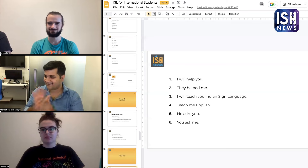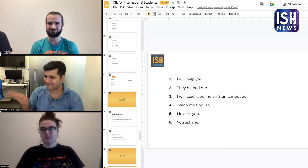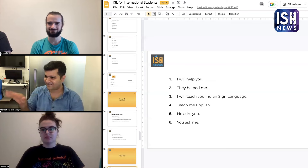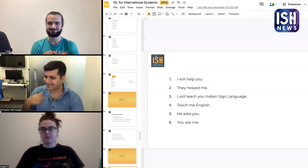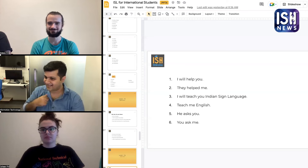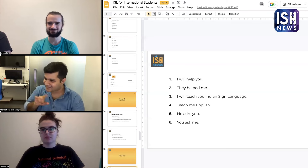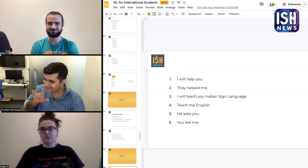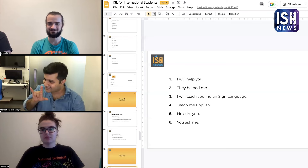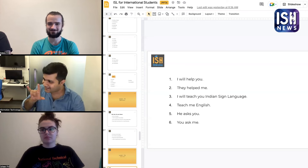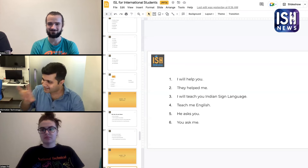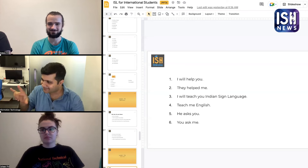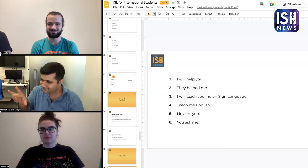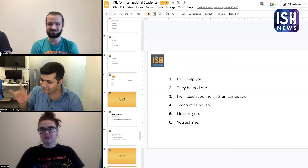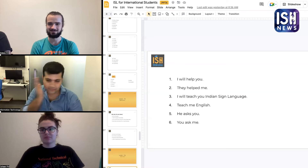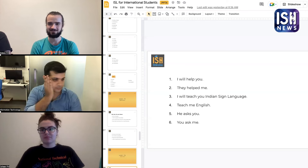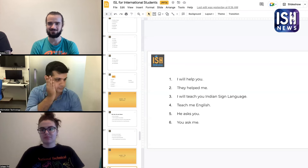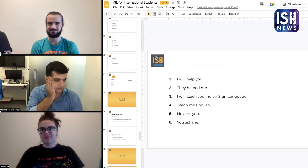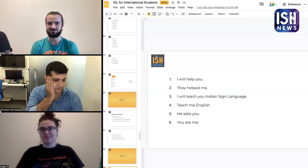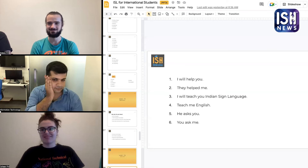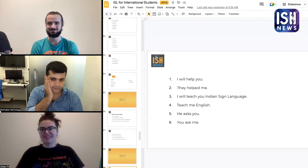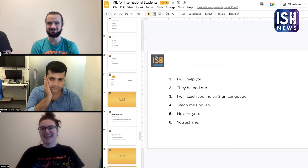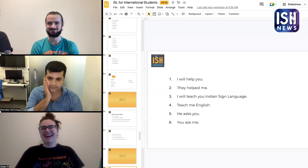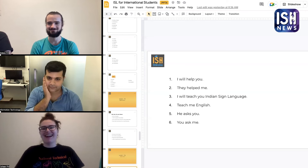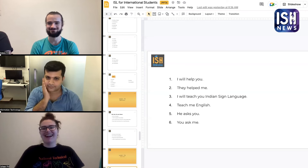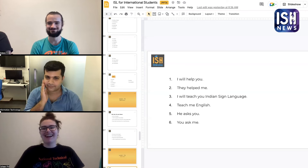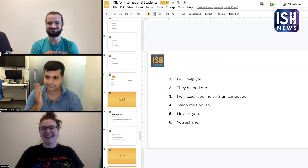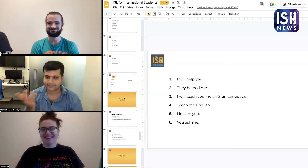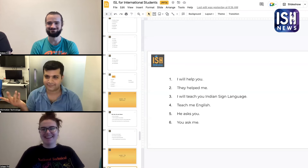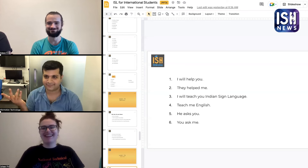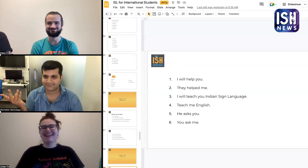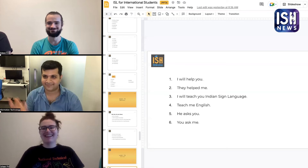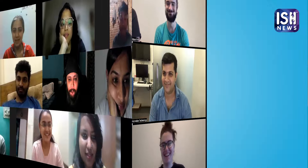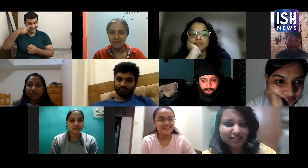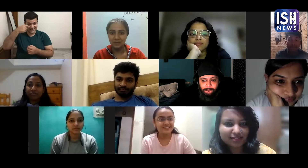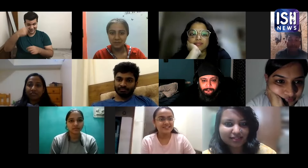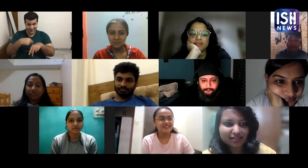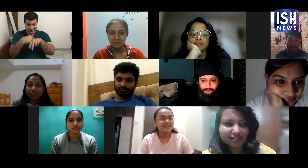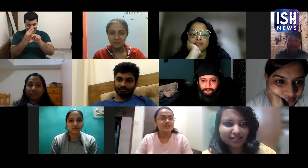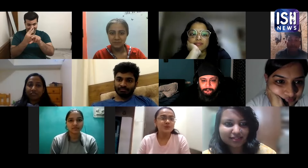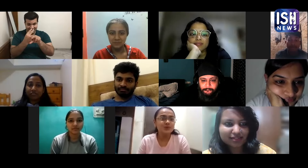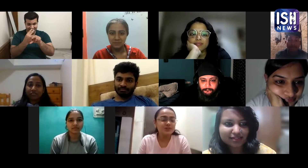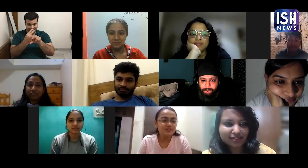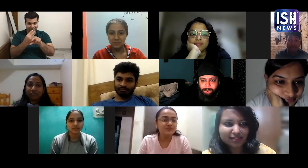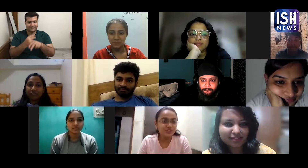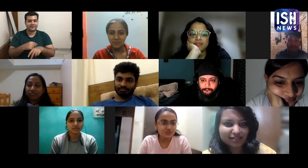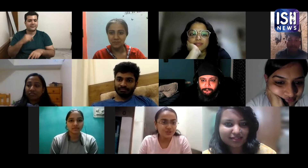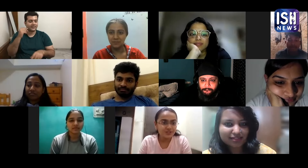मैं उत्साहित था और उसे काहा I love you और मुझे इसके बदले एक थपड मिला So, video call